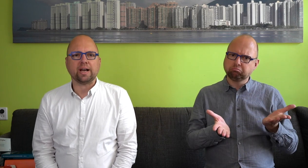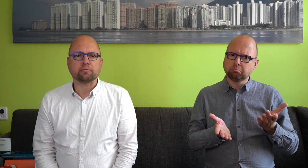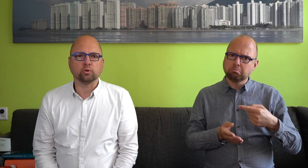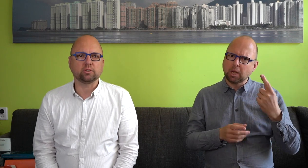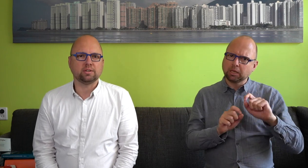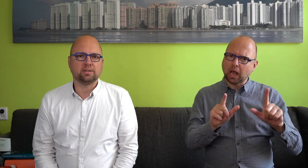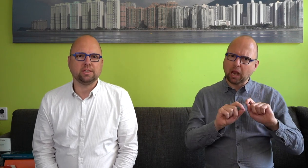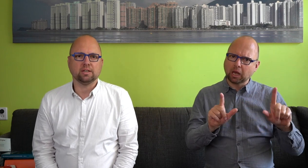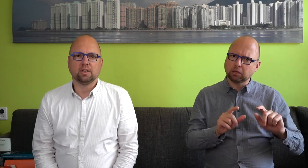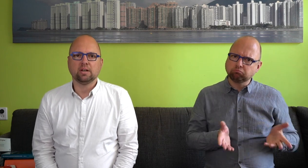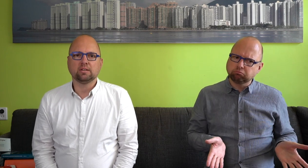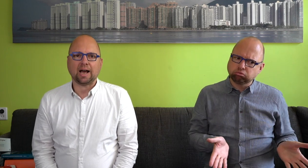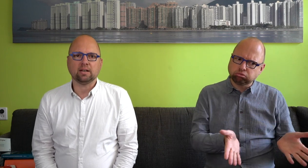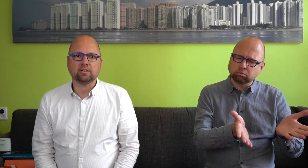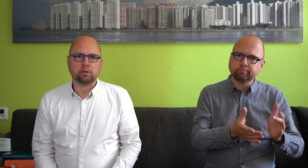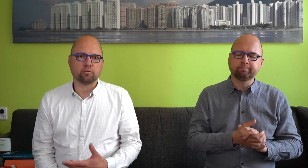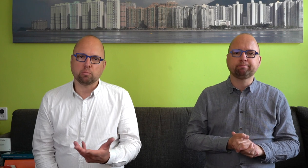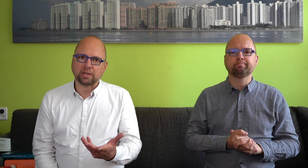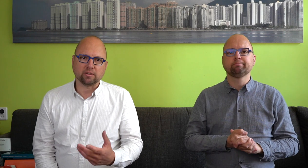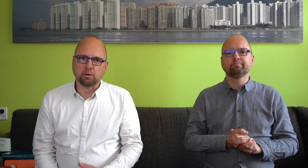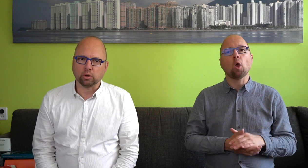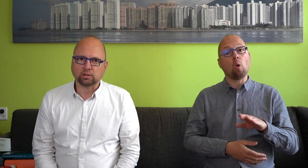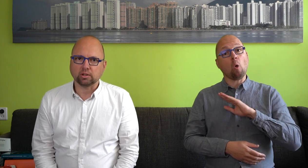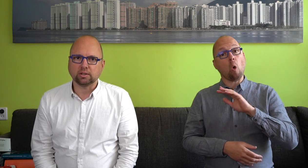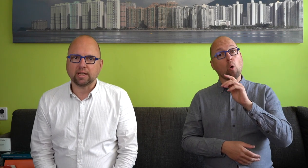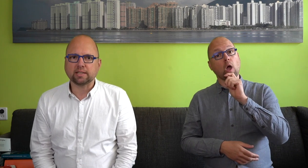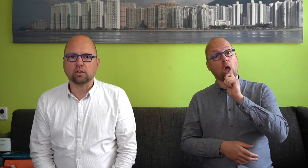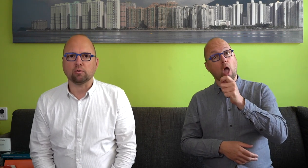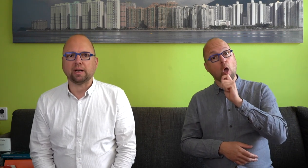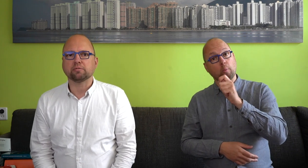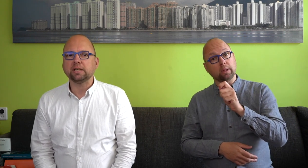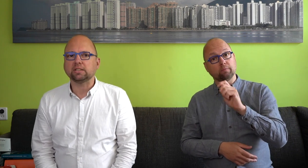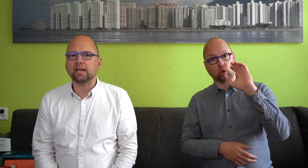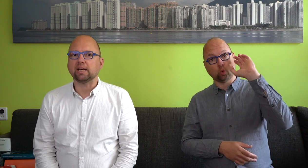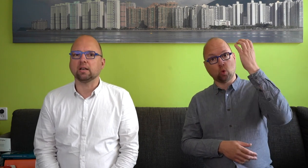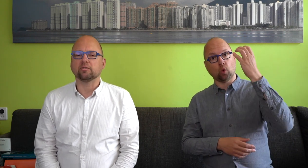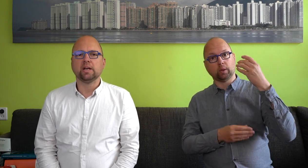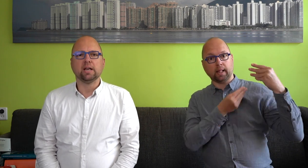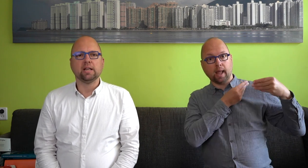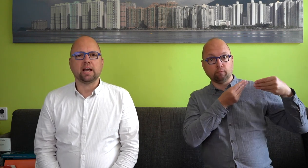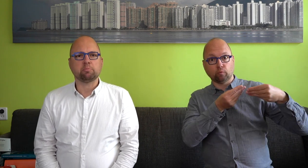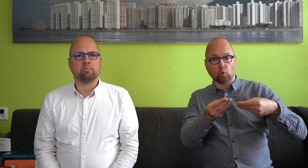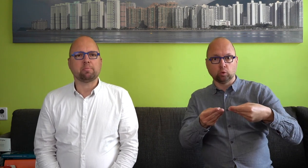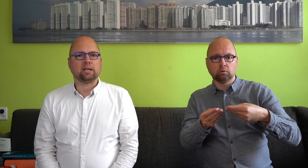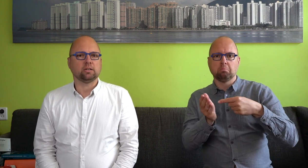erfgoed. Die talen, denk bijvoorbeeld aan de Limburgse dialecten, of aan het Fries in Nederland, die hebben een bepaalde